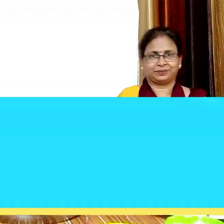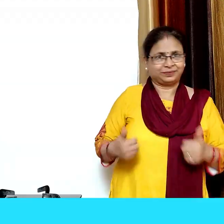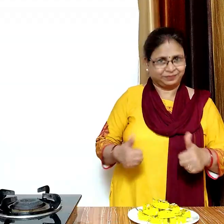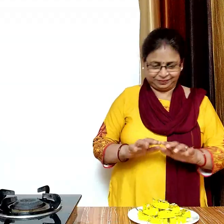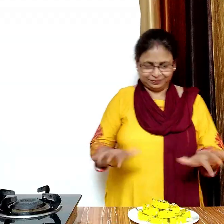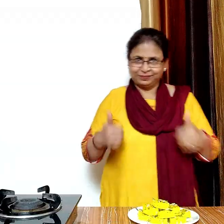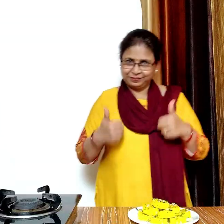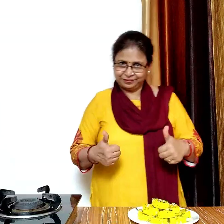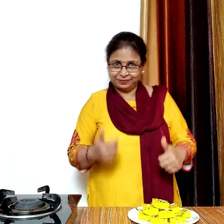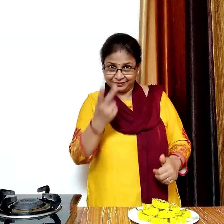डोगला बनकर तैयार है